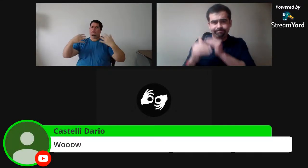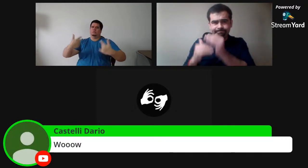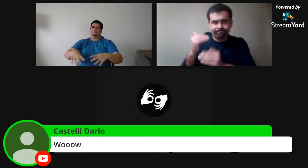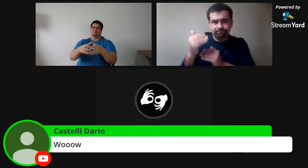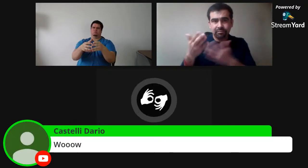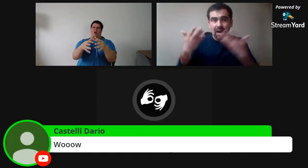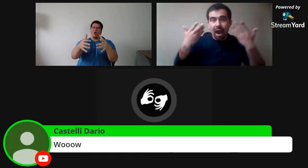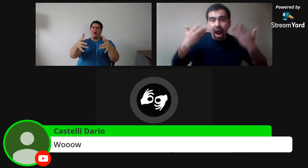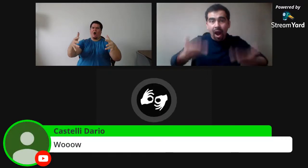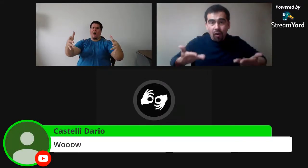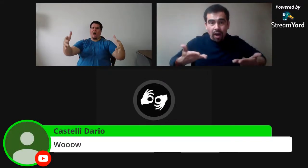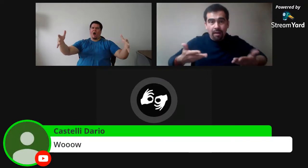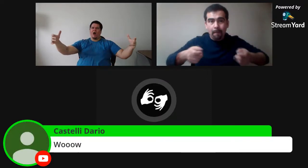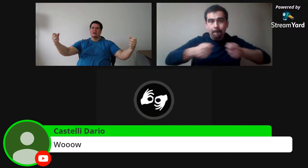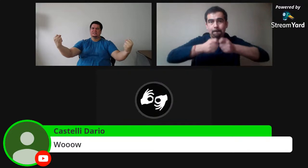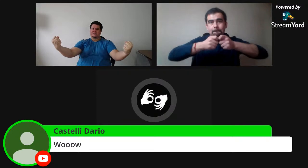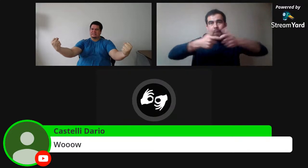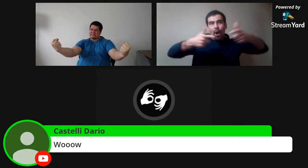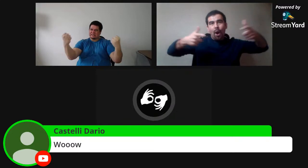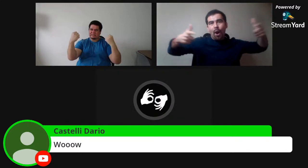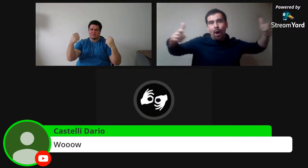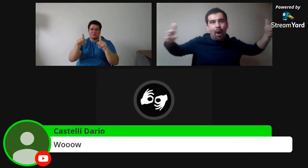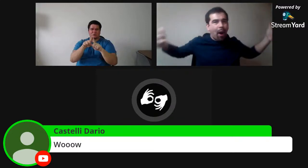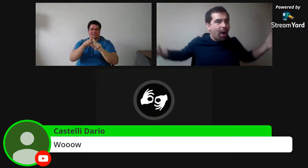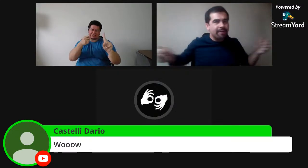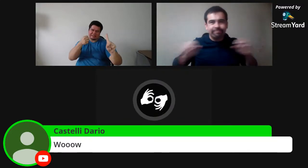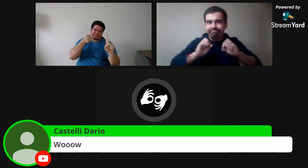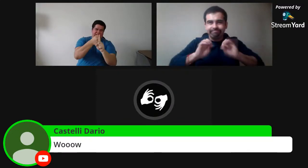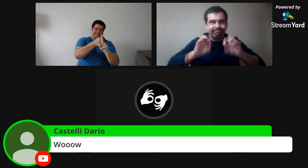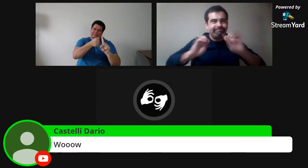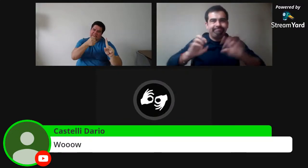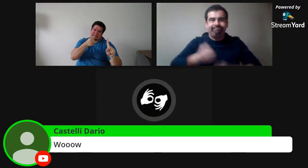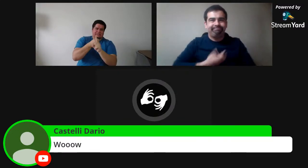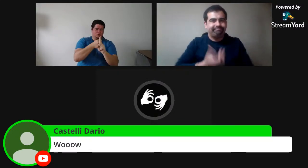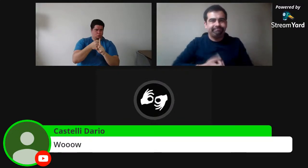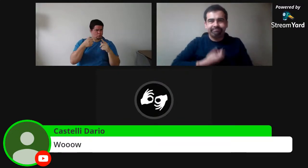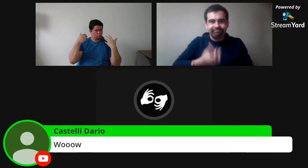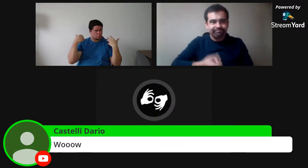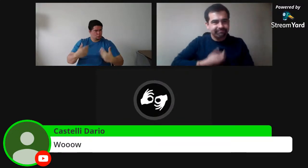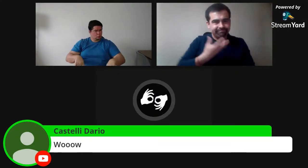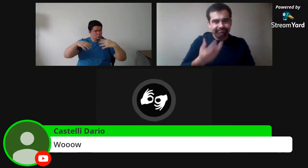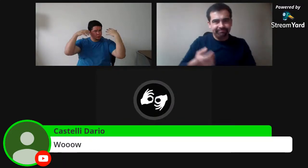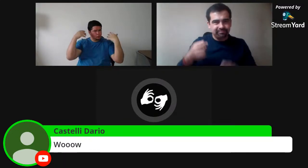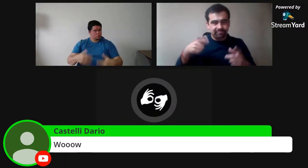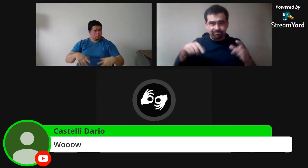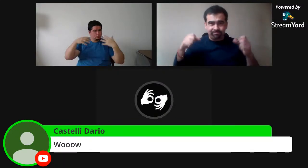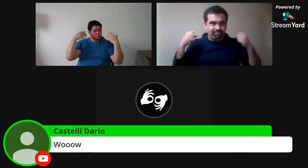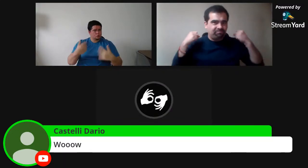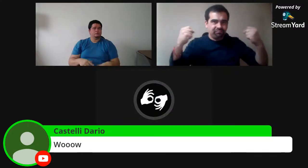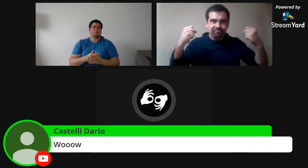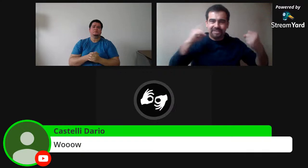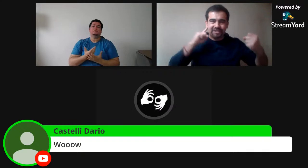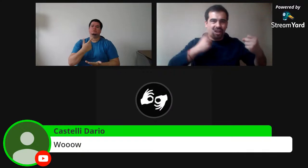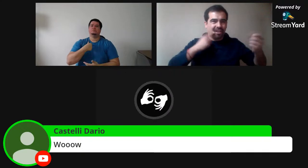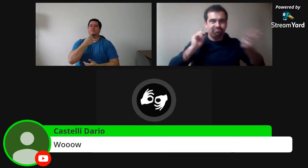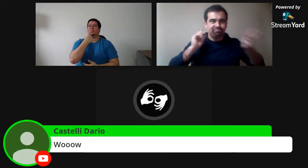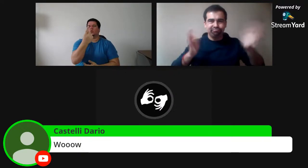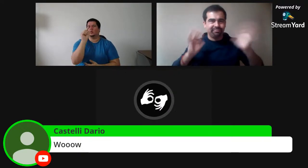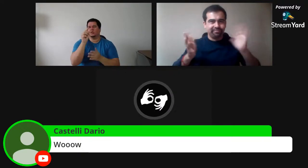En Brasil, la poesía surgió hace poco tiempo atrás en realidad, pero ahora, ahora hay mucho, hay